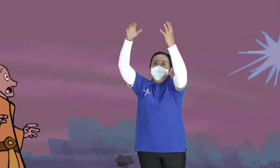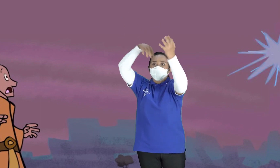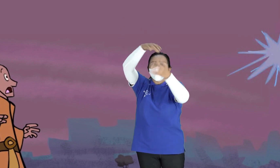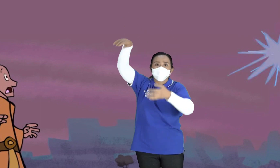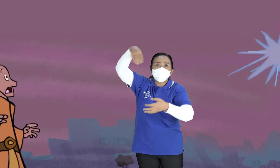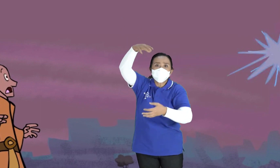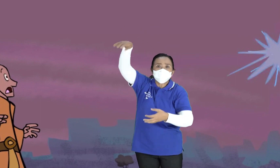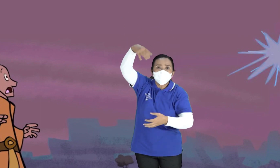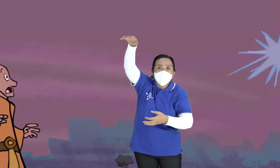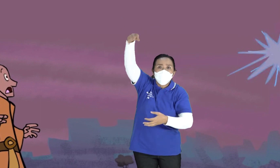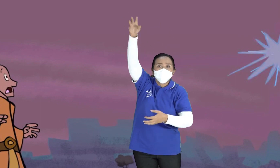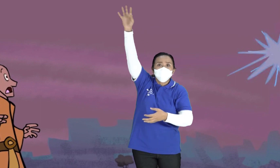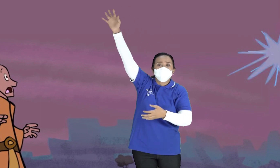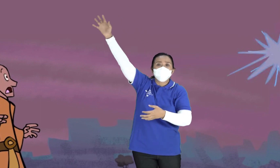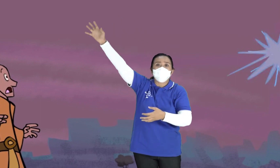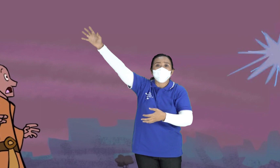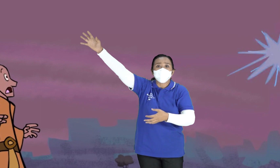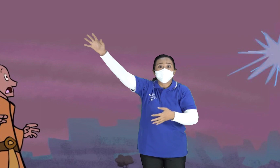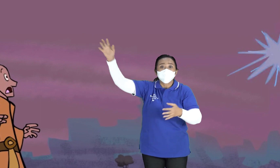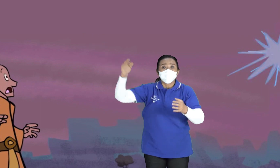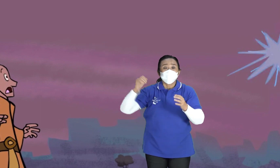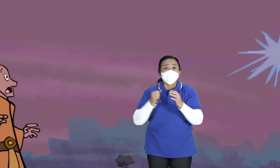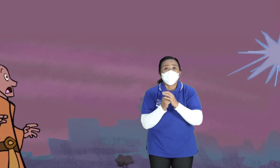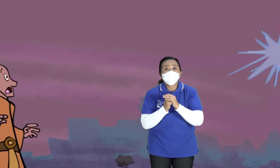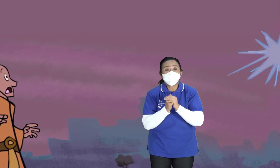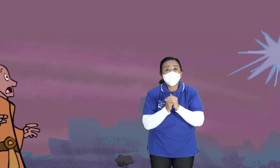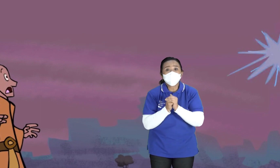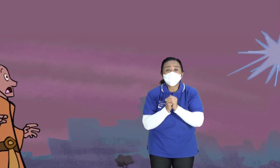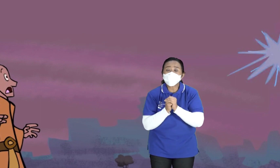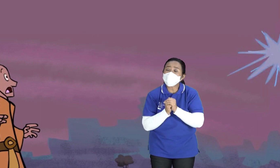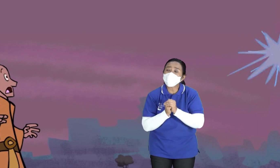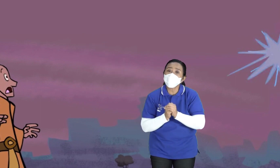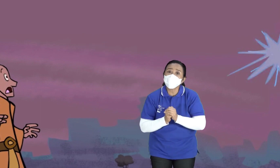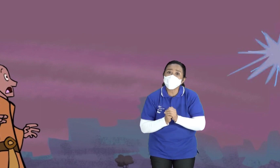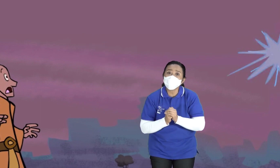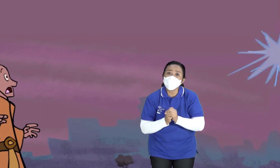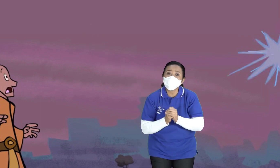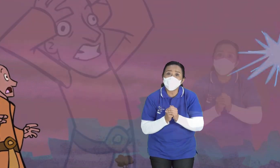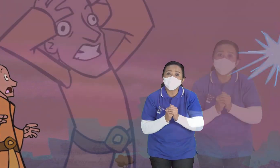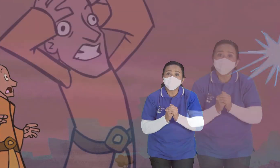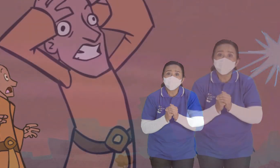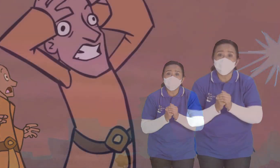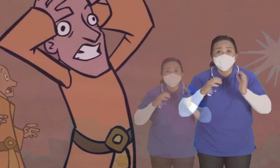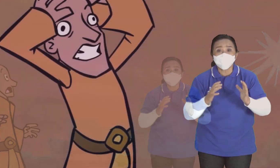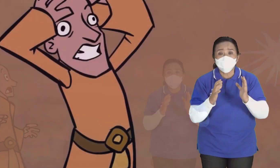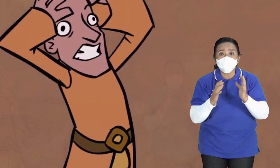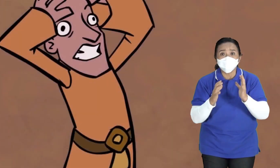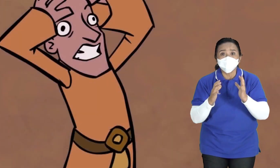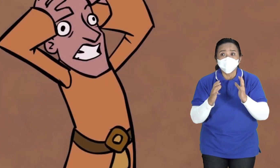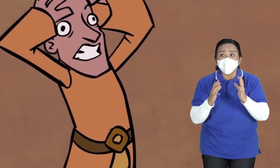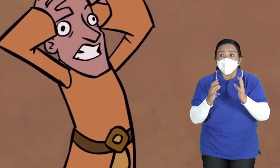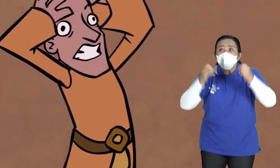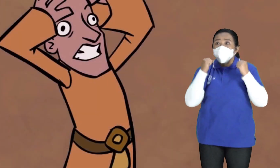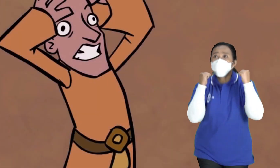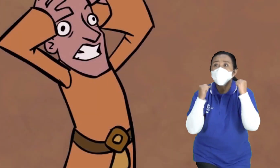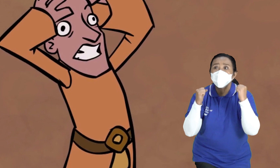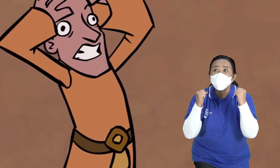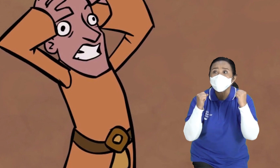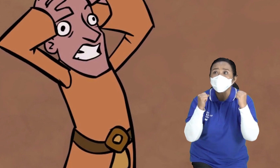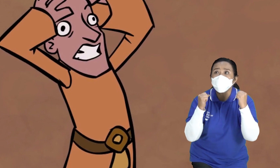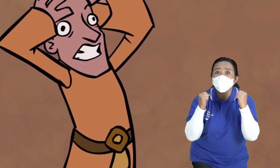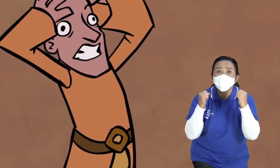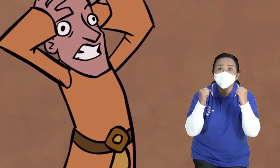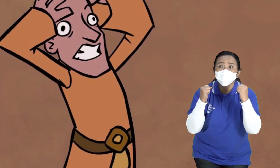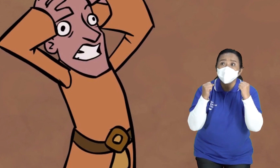Disertai angin badai Apa yang dirasakan oleh Elisa Kaget ya Oh